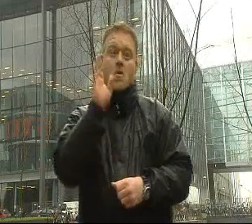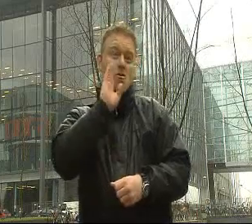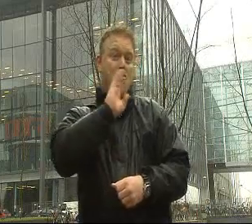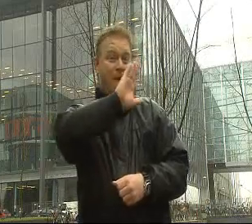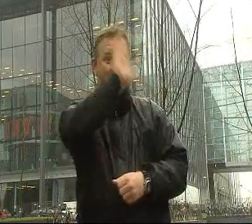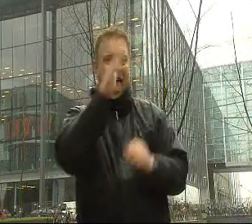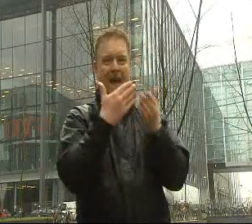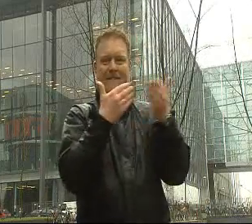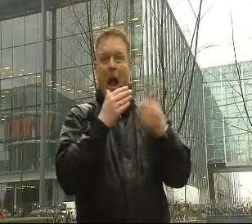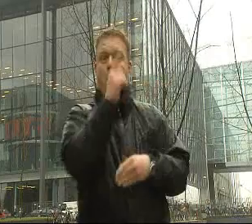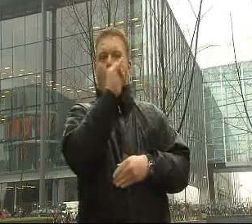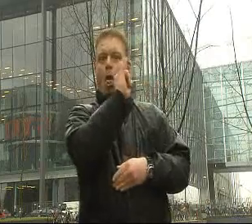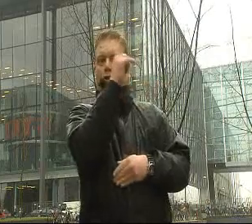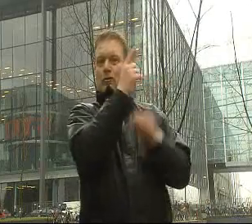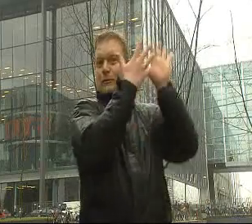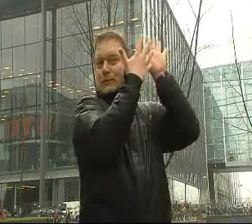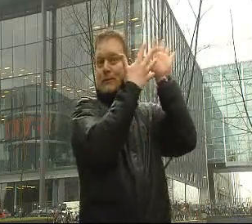Kommer vejret fra nordøst er det anderledes.